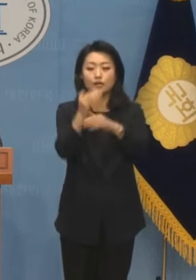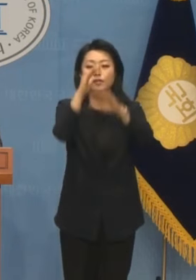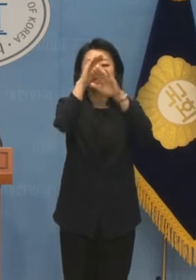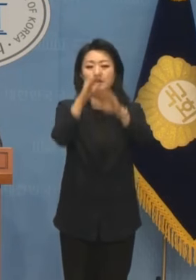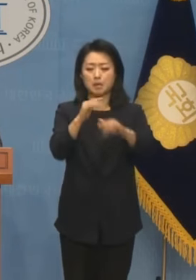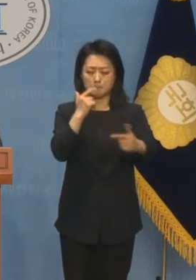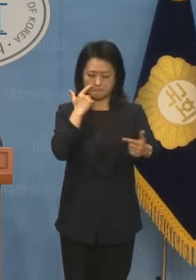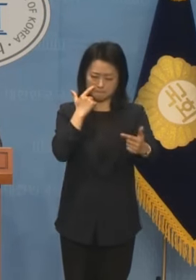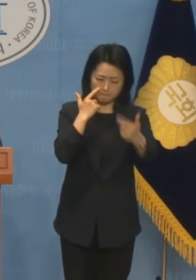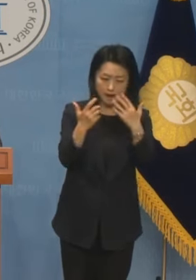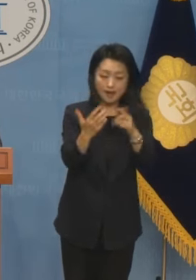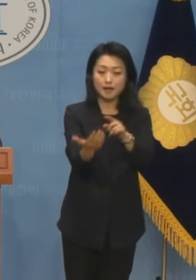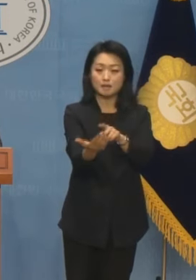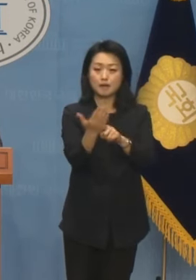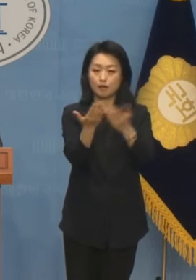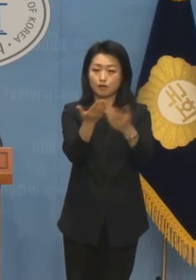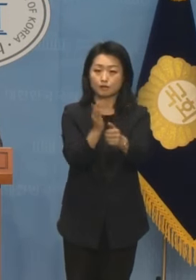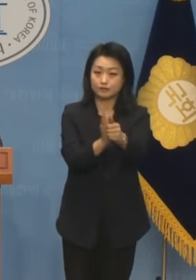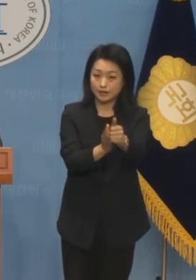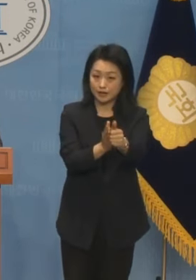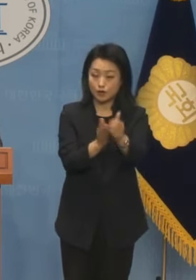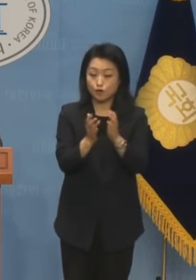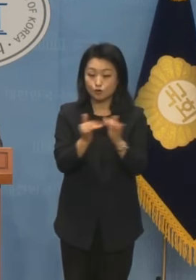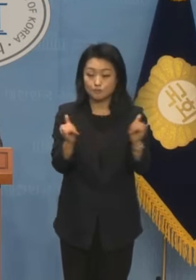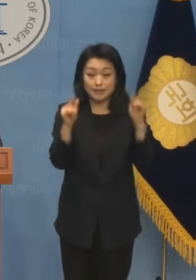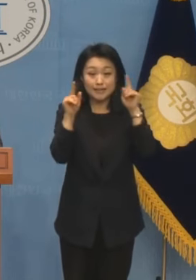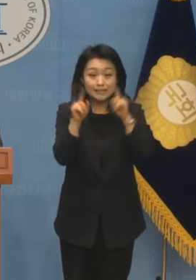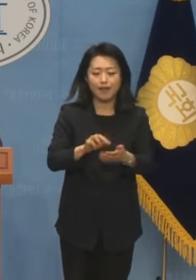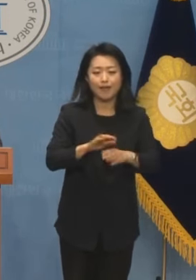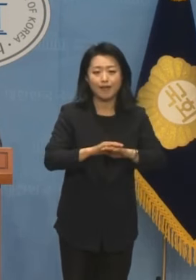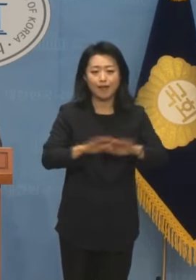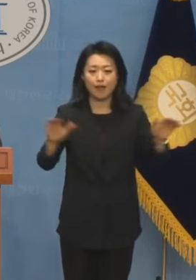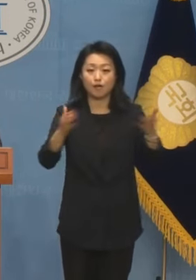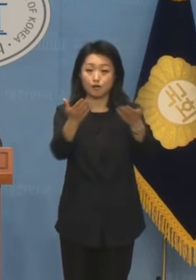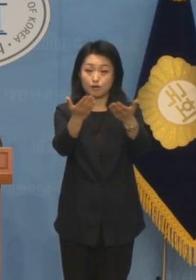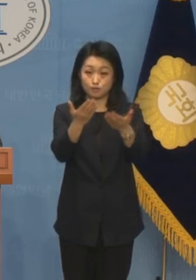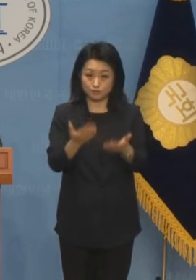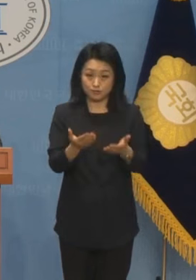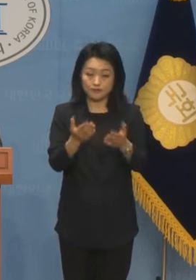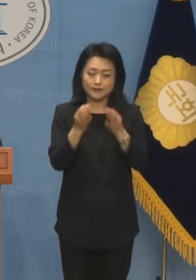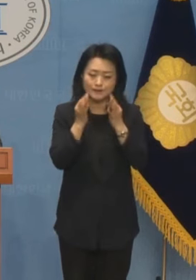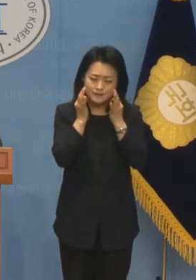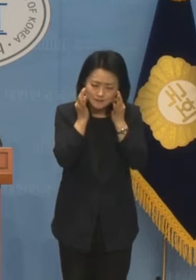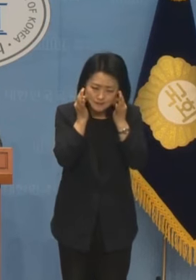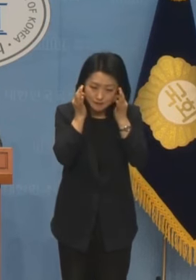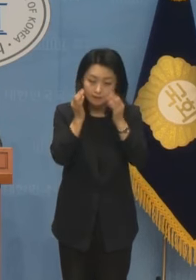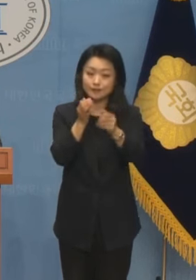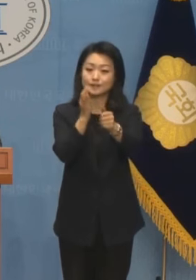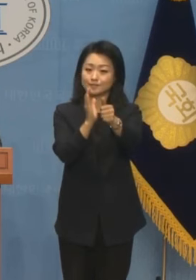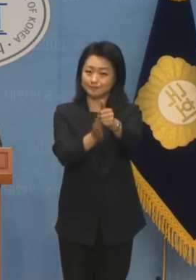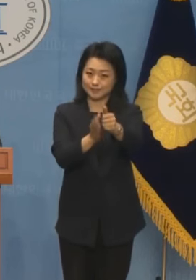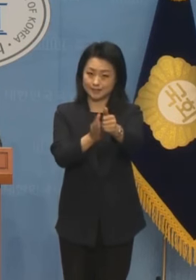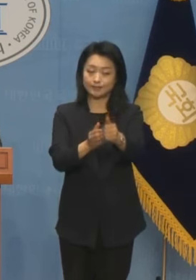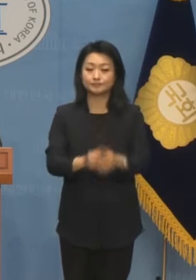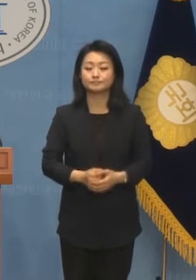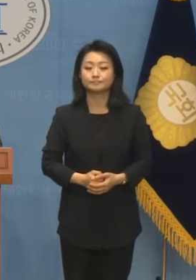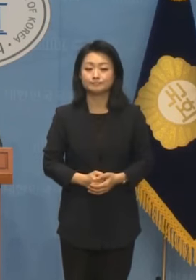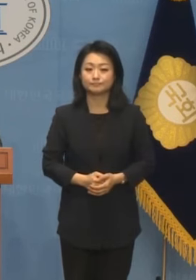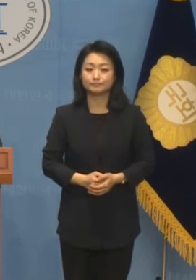명명백백히 밝히고 국민의 의욕이 할 수 있도록 최선을 다해주기 바랍니다.